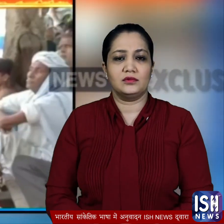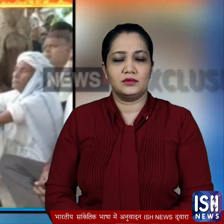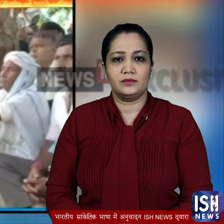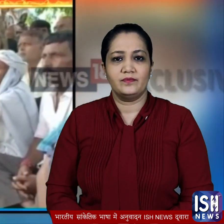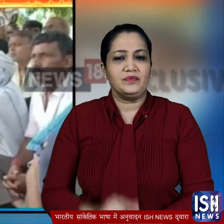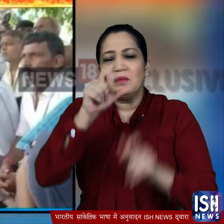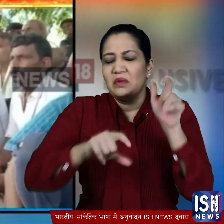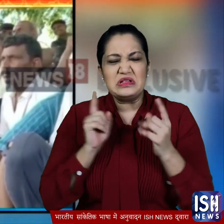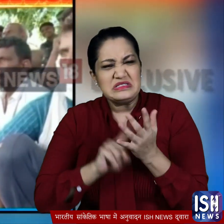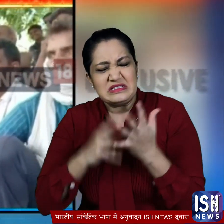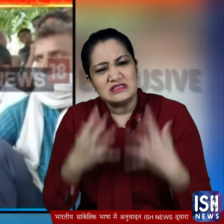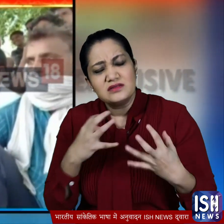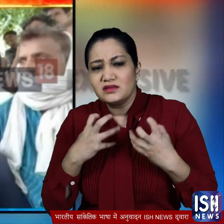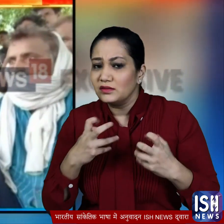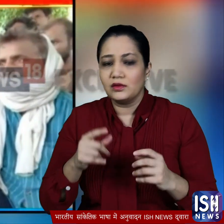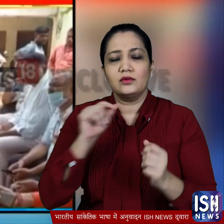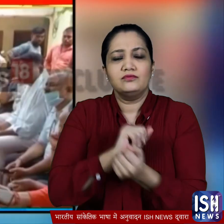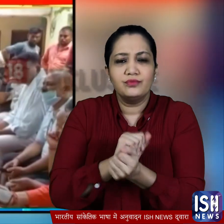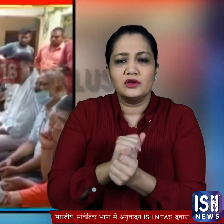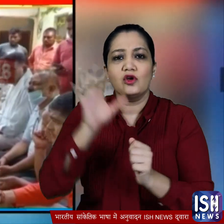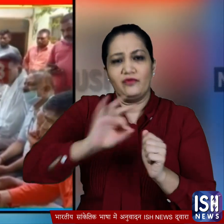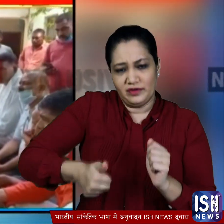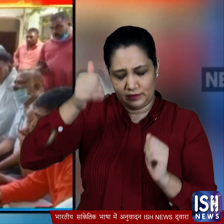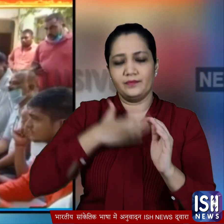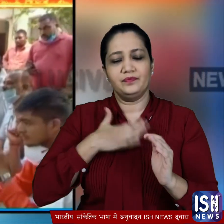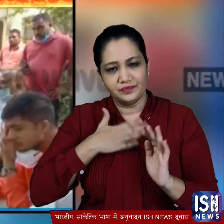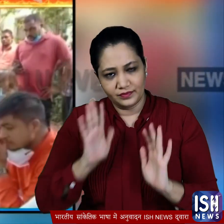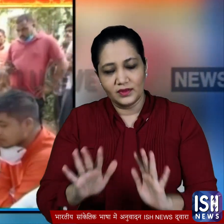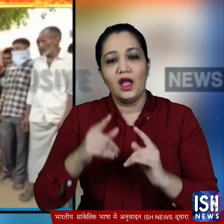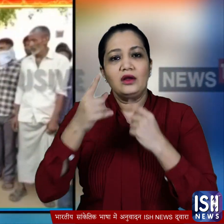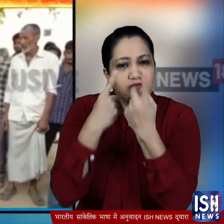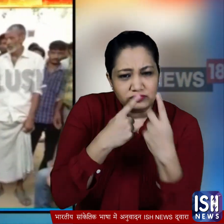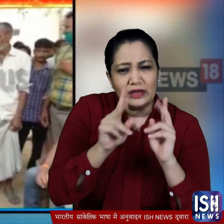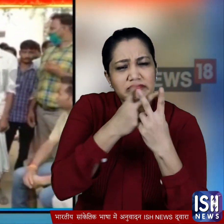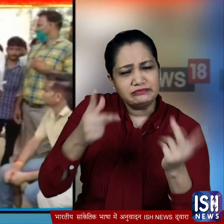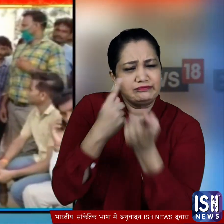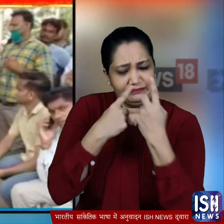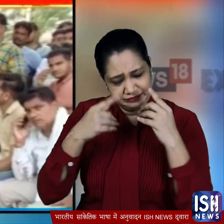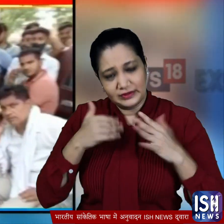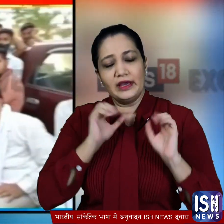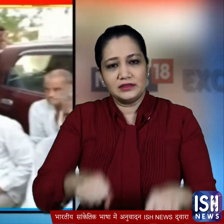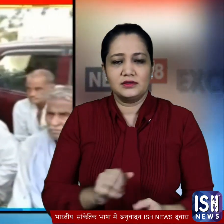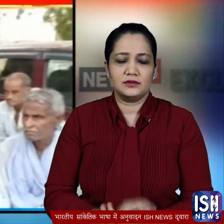लोगों के जिद्धी रवाईये का सामना करने के बाद पुलिस के एक अफसर ने भरोसा दिया कि इस केस की हर पहलू को ध्यान में रखते हुए जाच की जाएगी